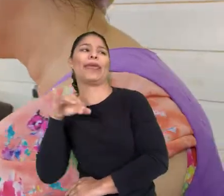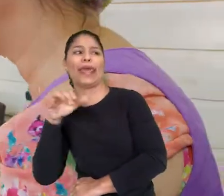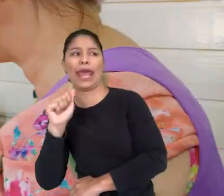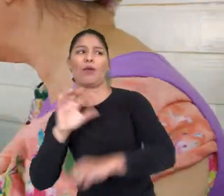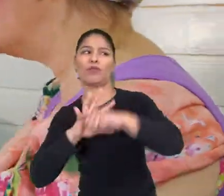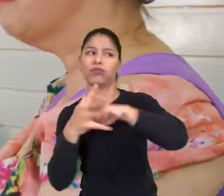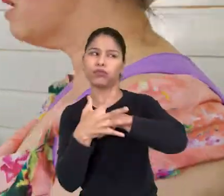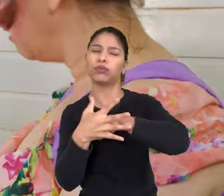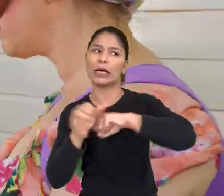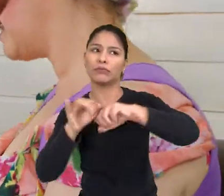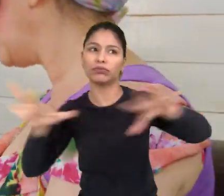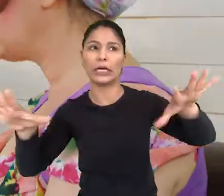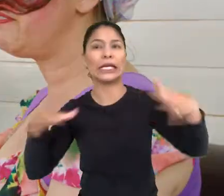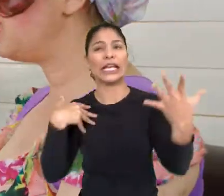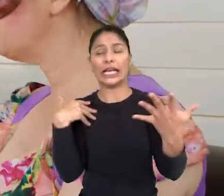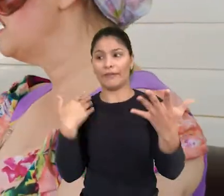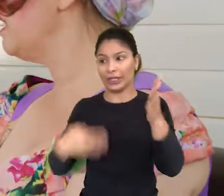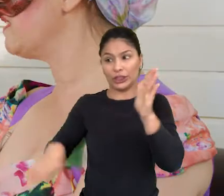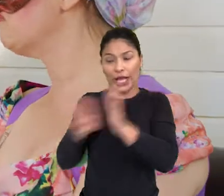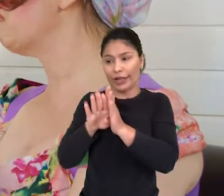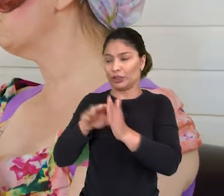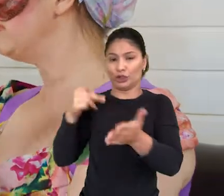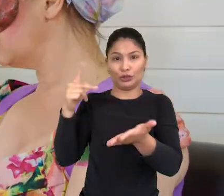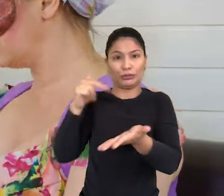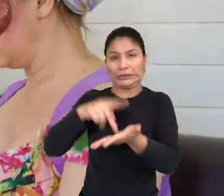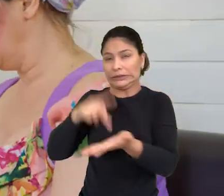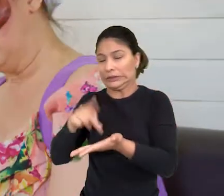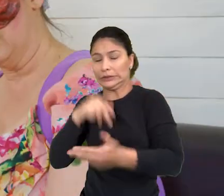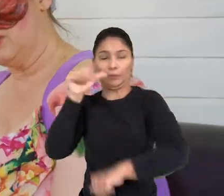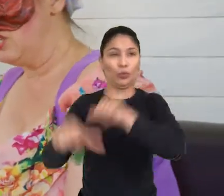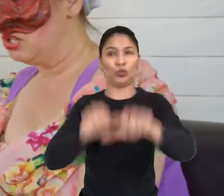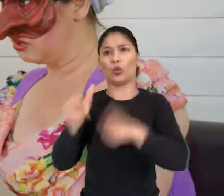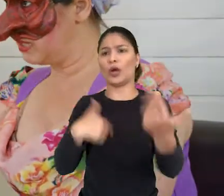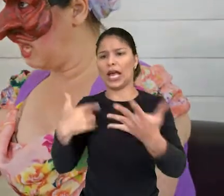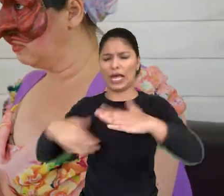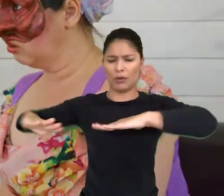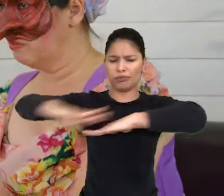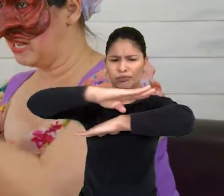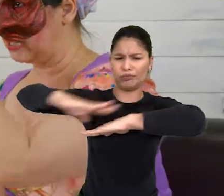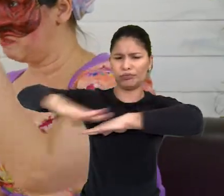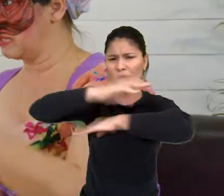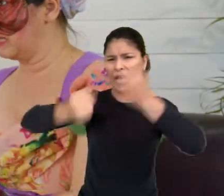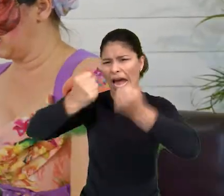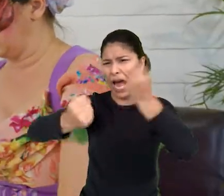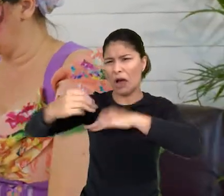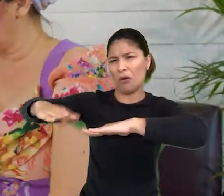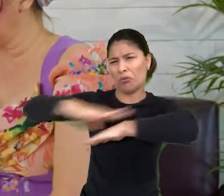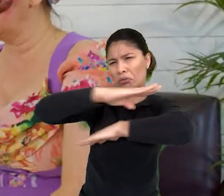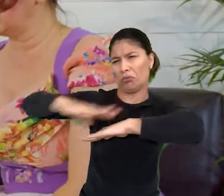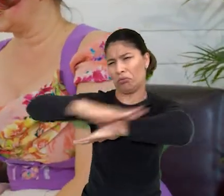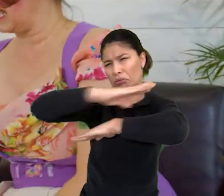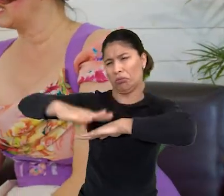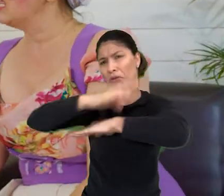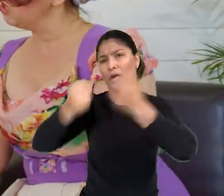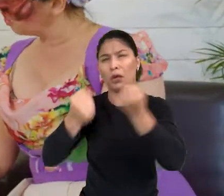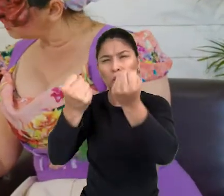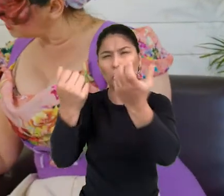pandemia. Mas, na verdade, ela veio e fez uma mudança aí. Deus santo, não para de passar carro ali na estrada. E outra,